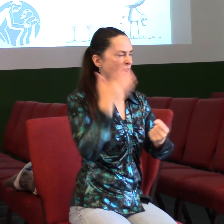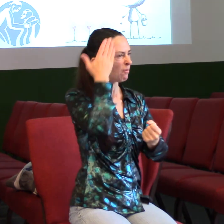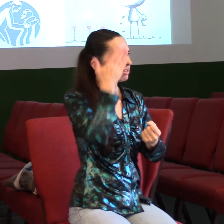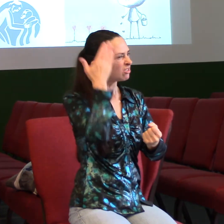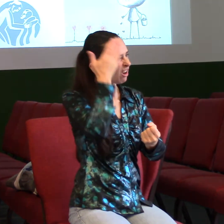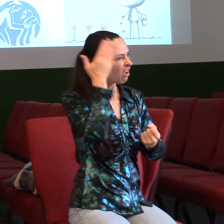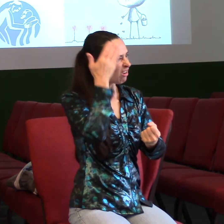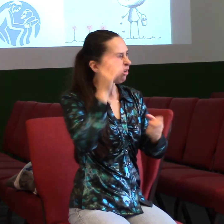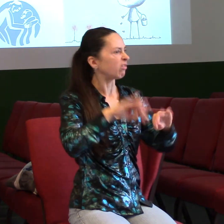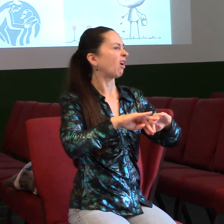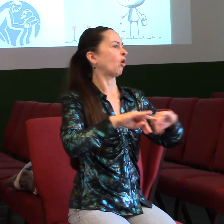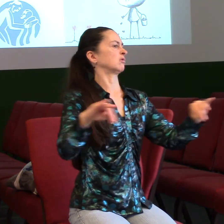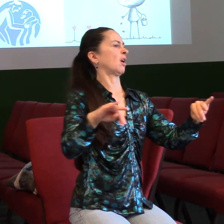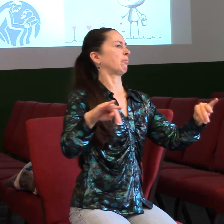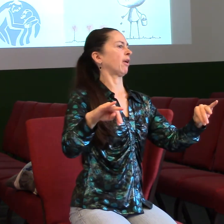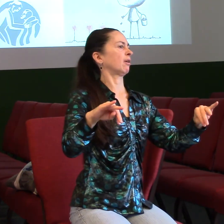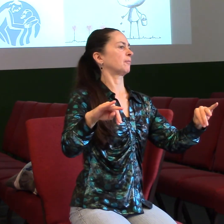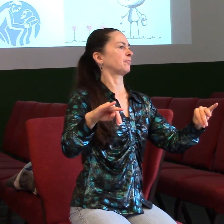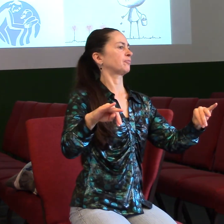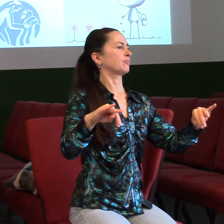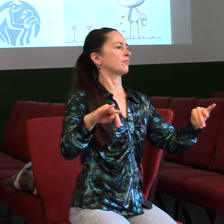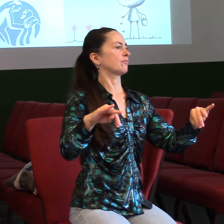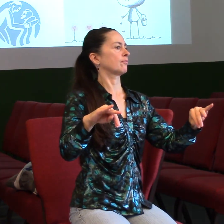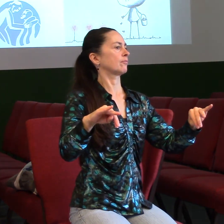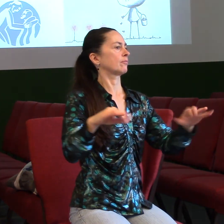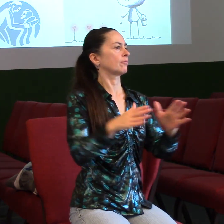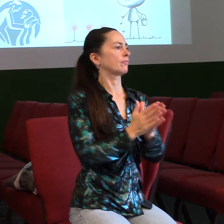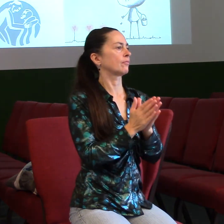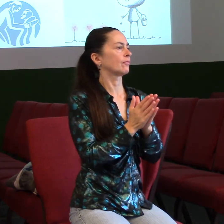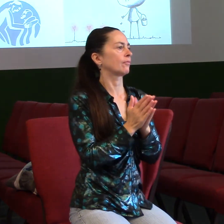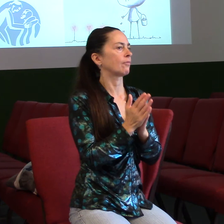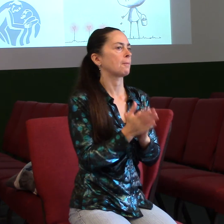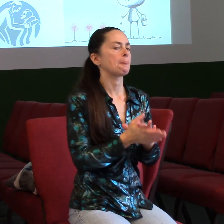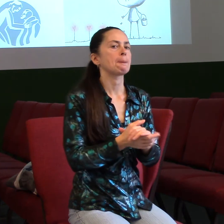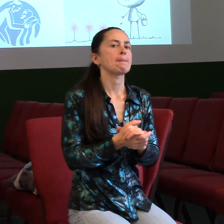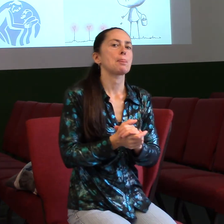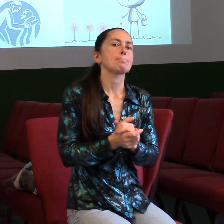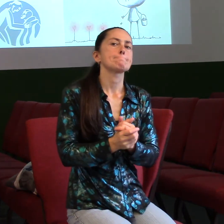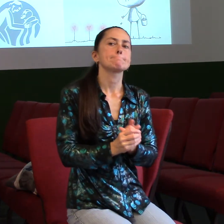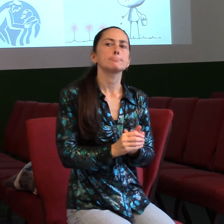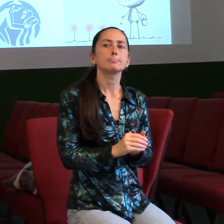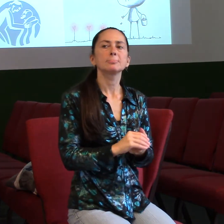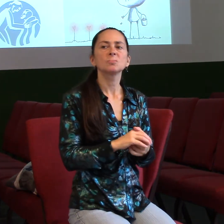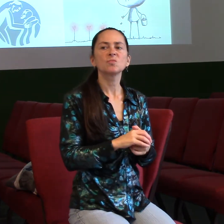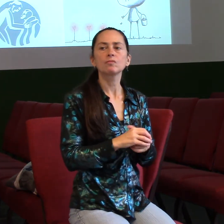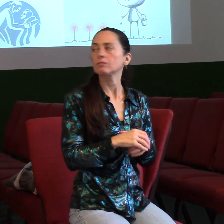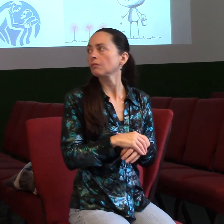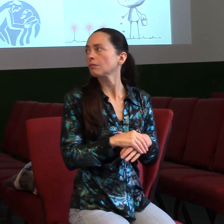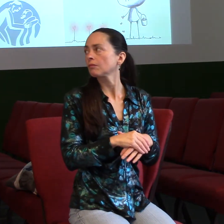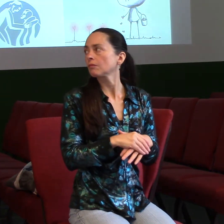vzdálení tisíce světelných let. A nebo se o aspoň snaží. A my se dívám, jestli se... Jo, jo, někteří manželé se